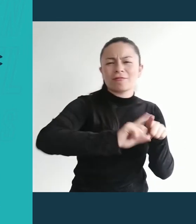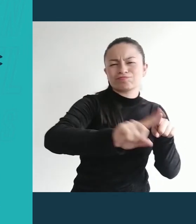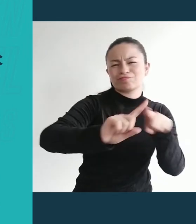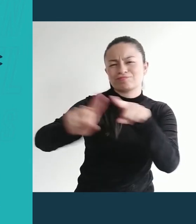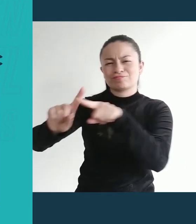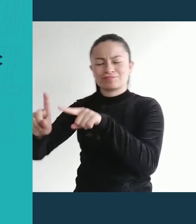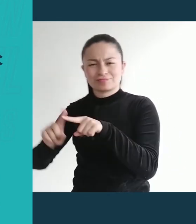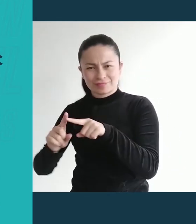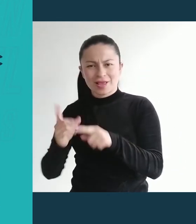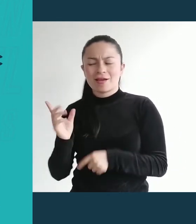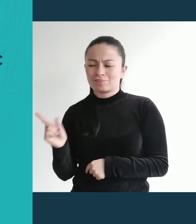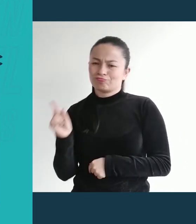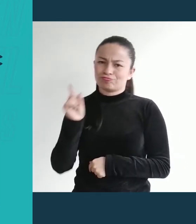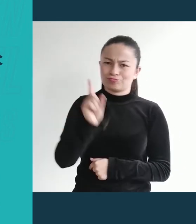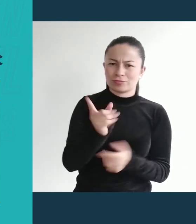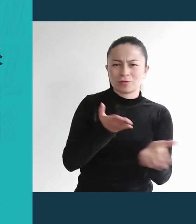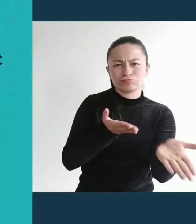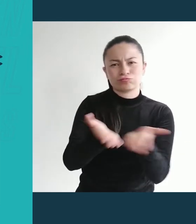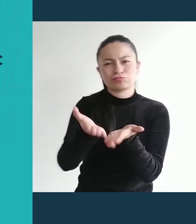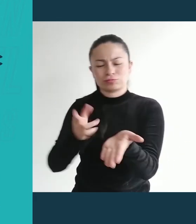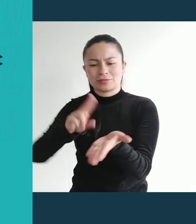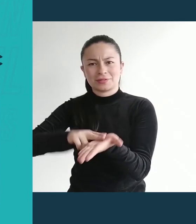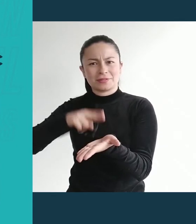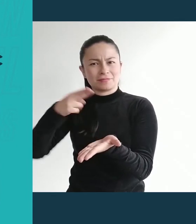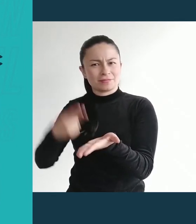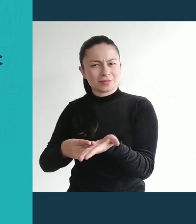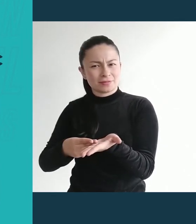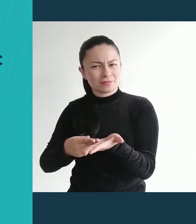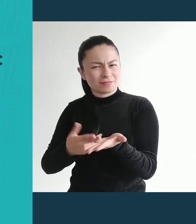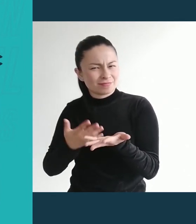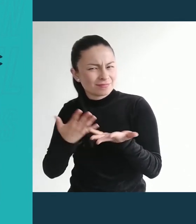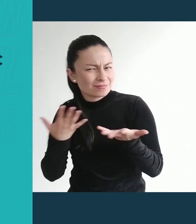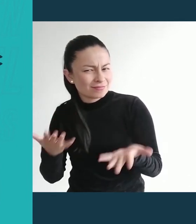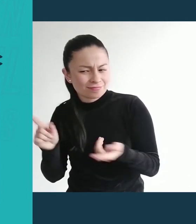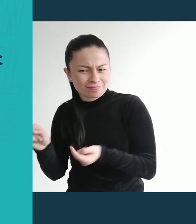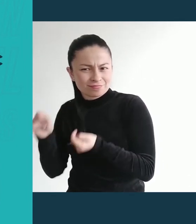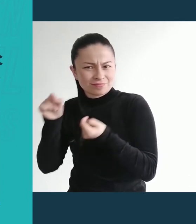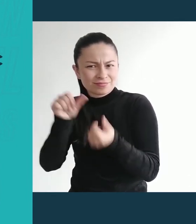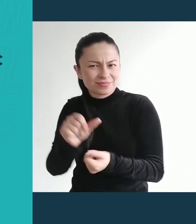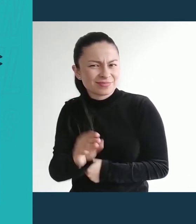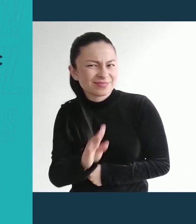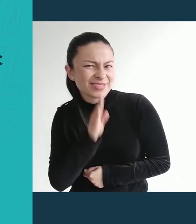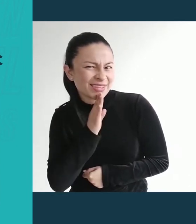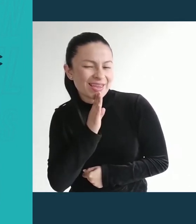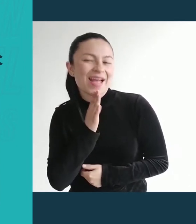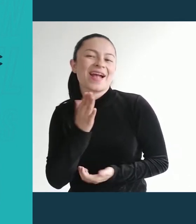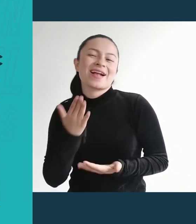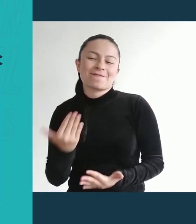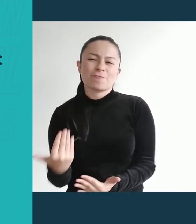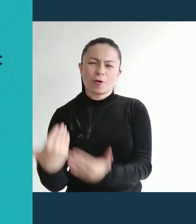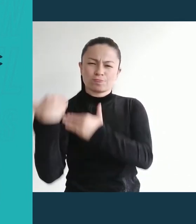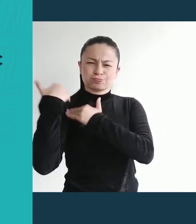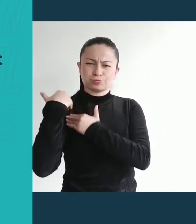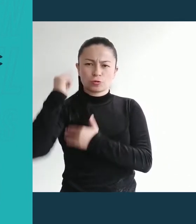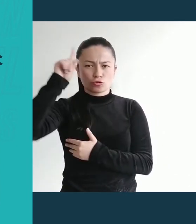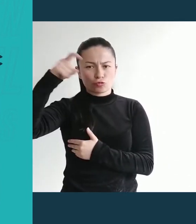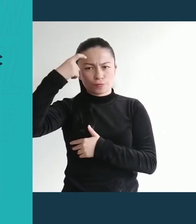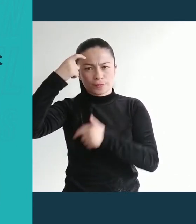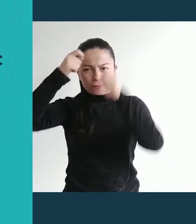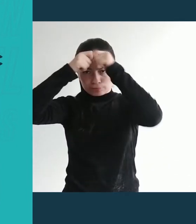educativas, entidades, entre otros. Todos estos intérpretes son financiados por el Estado. Aproximadamente son